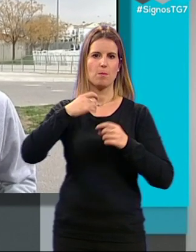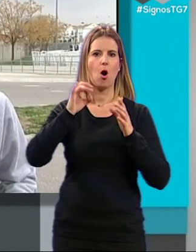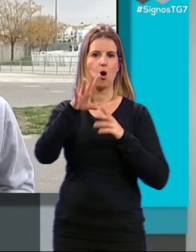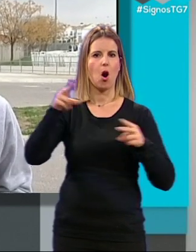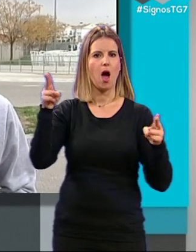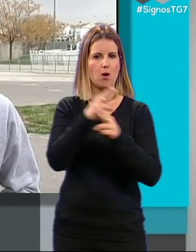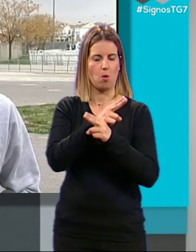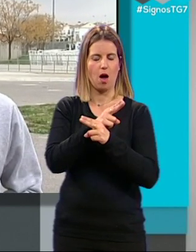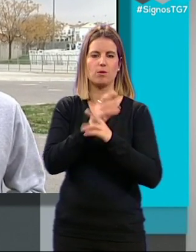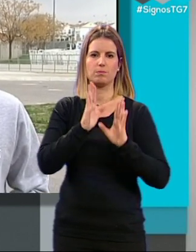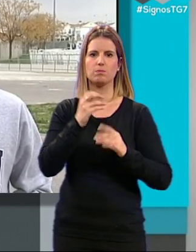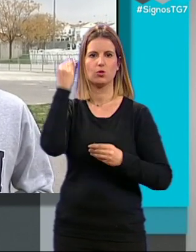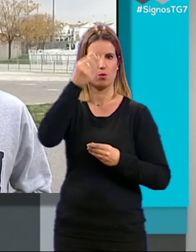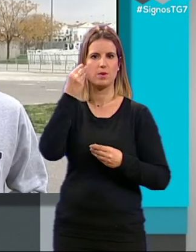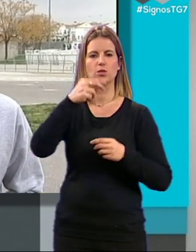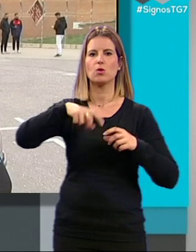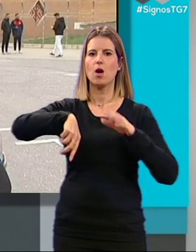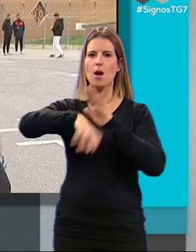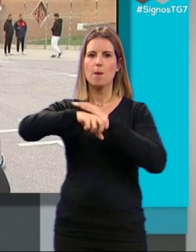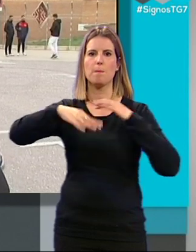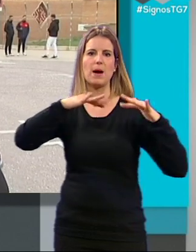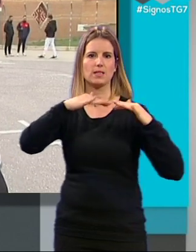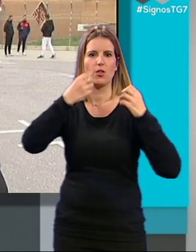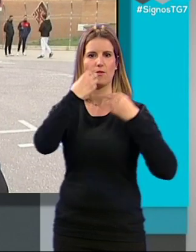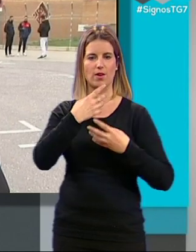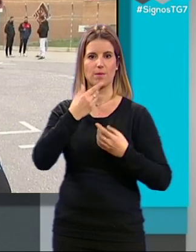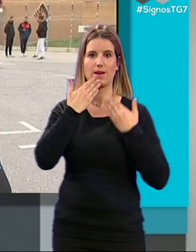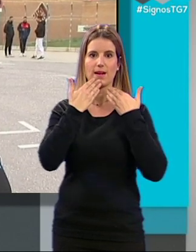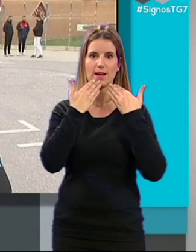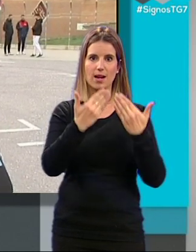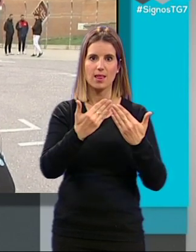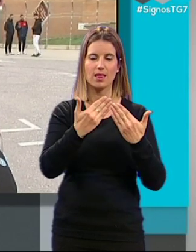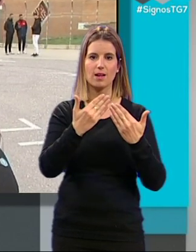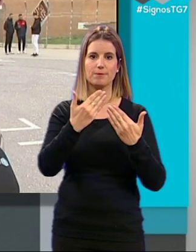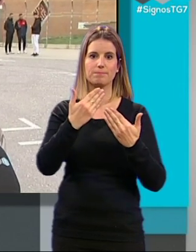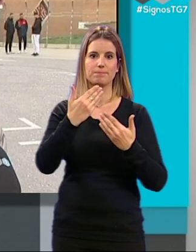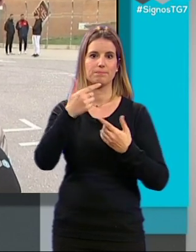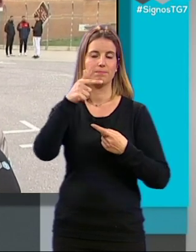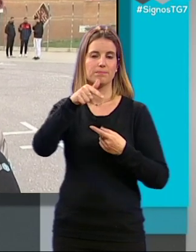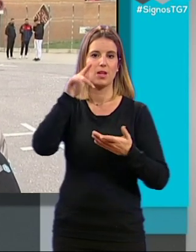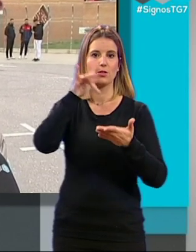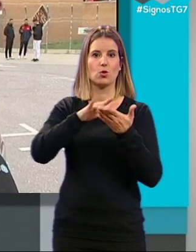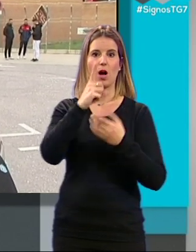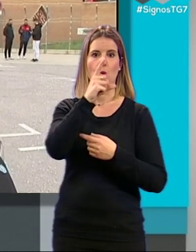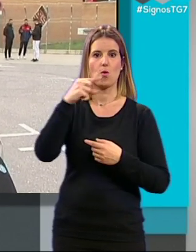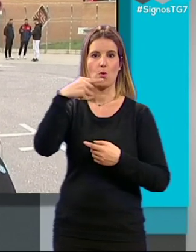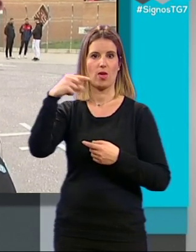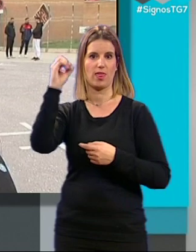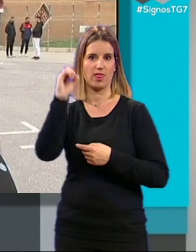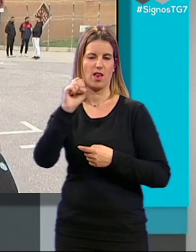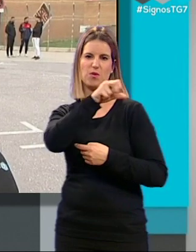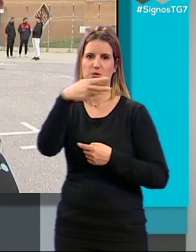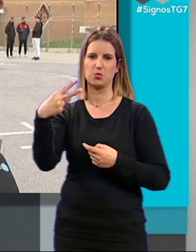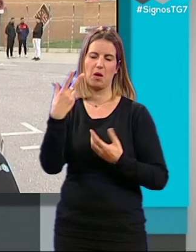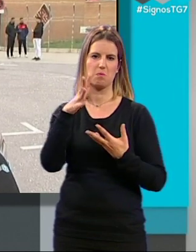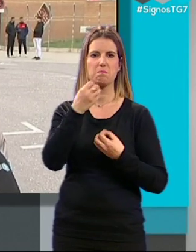la mano no fue mano así que yo creo que el partido estuvo bien Gracias al VAR esta vez pues hemos quedado 1-0 y no un resultado muy malo